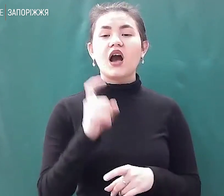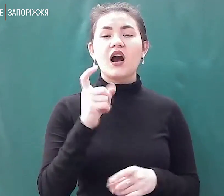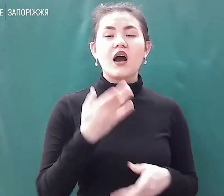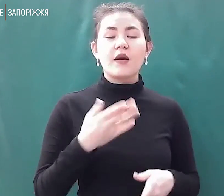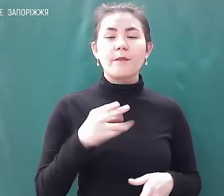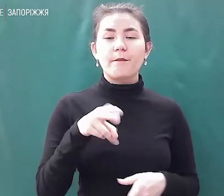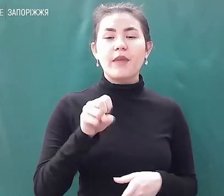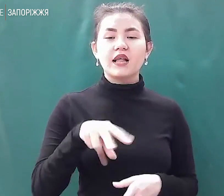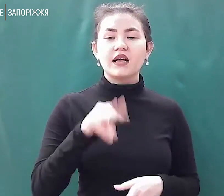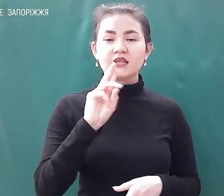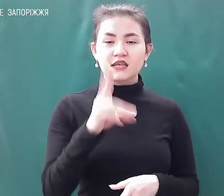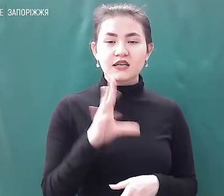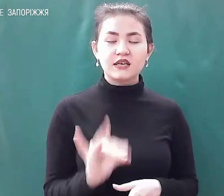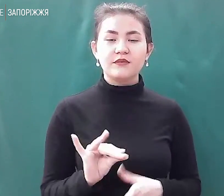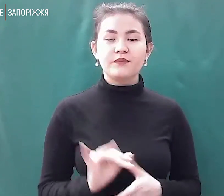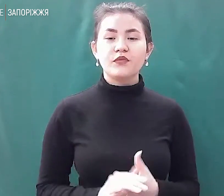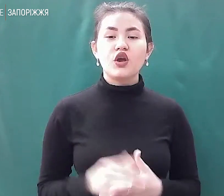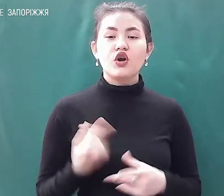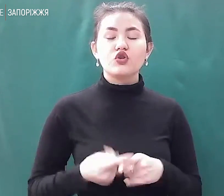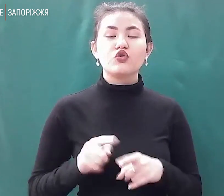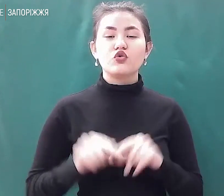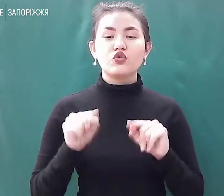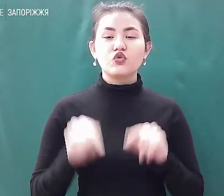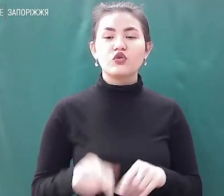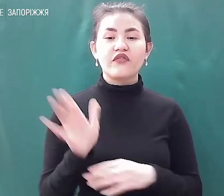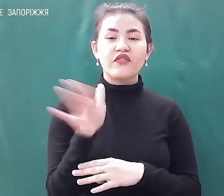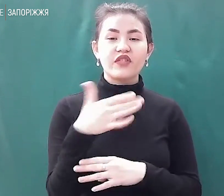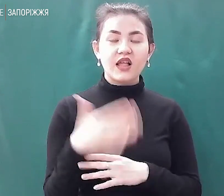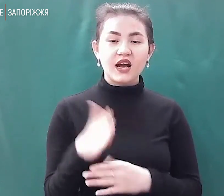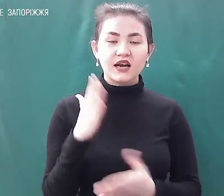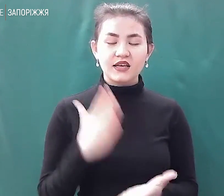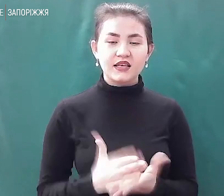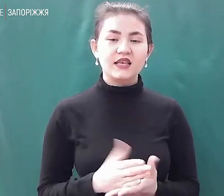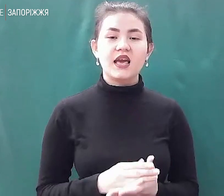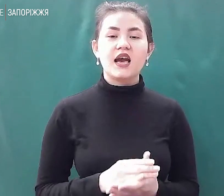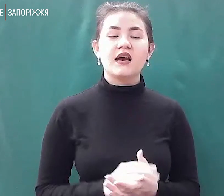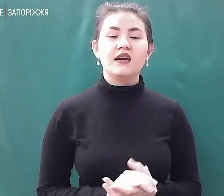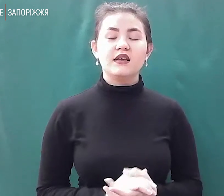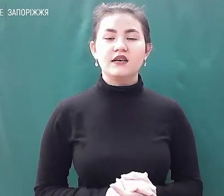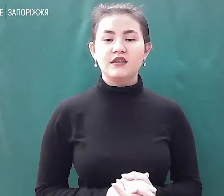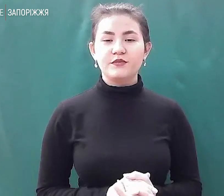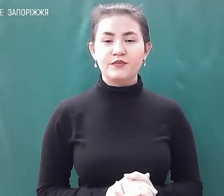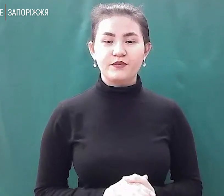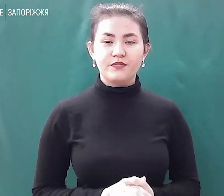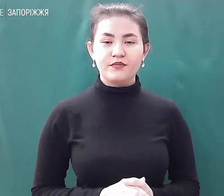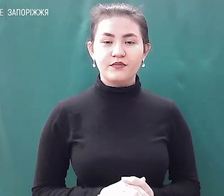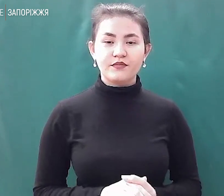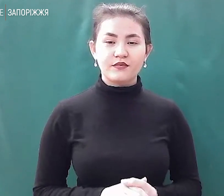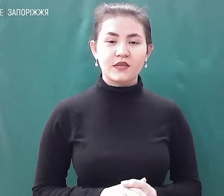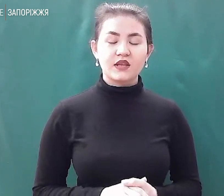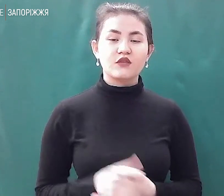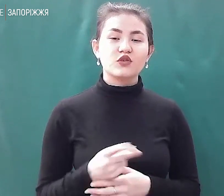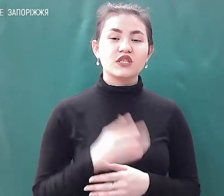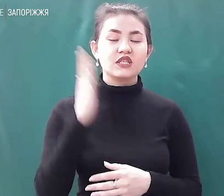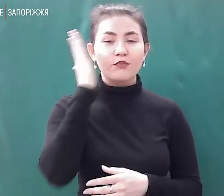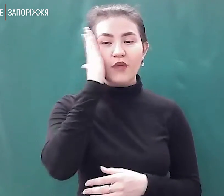-палатки. Тут у нас плави, тут у нас прапори, тут у нас спальні, як вони,